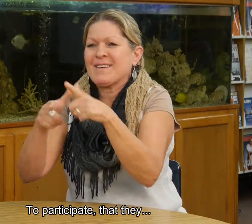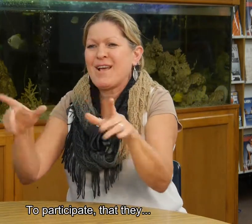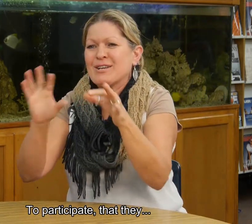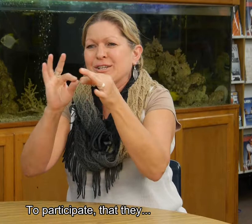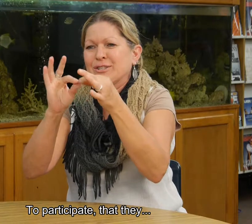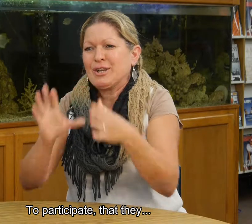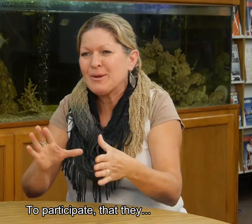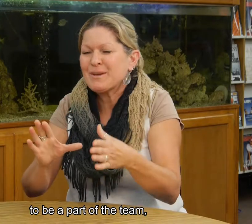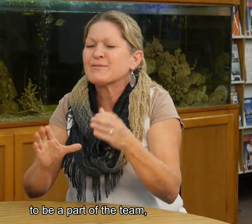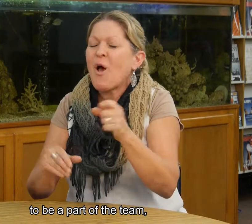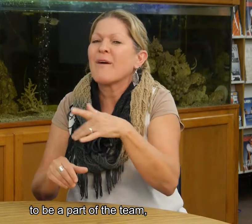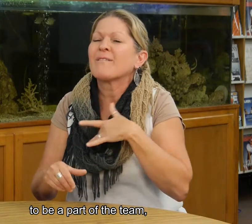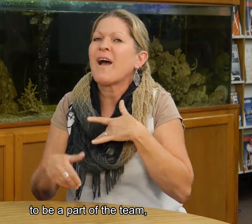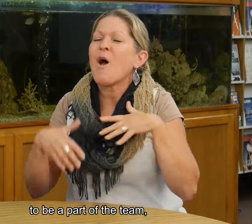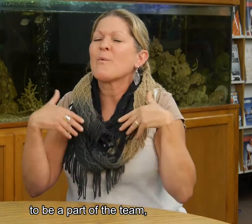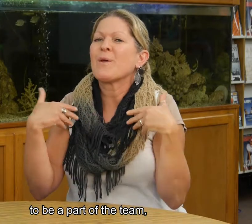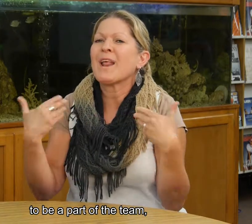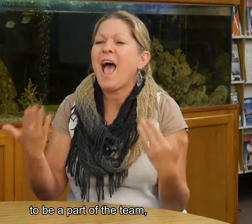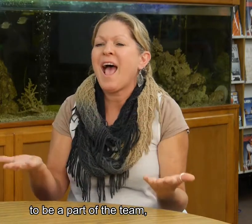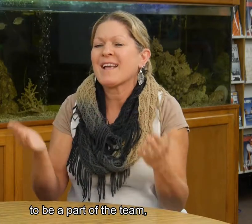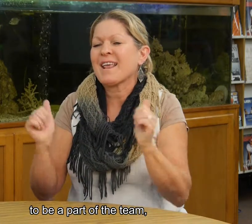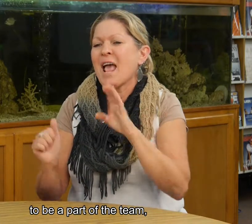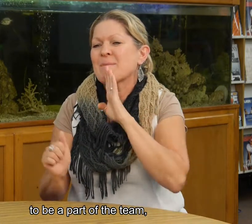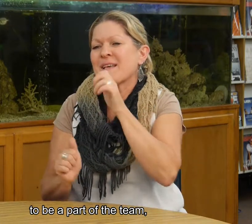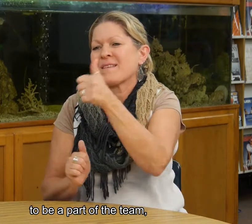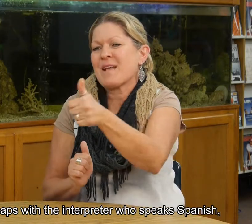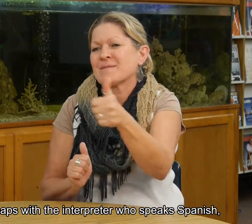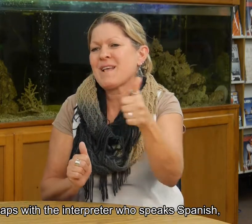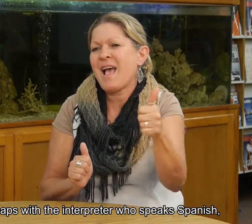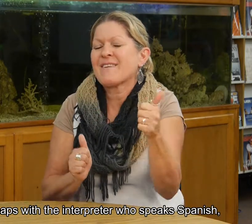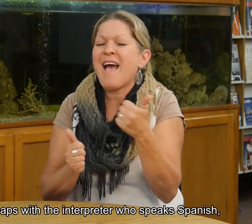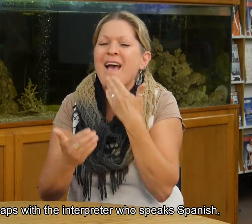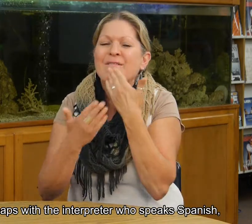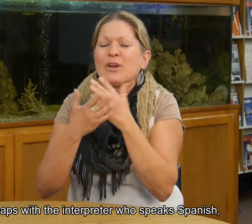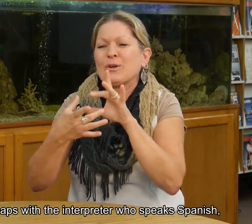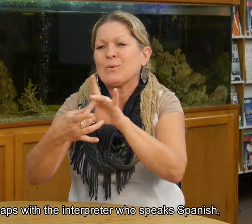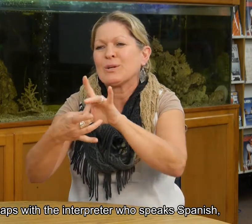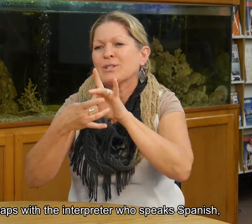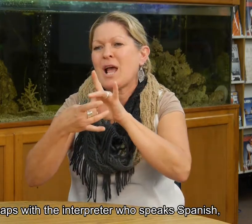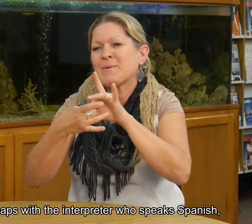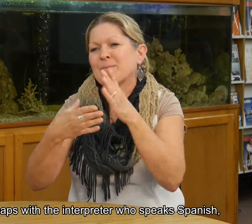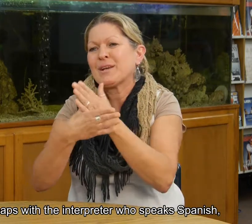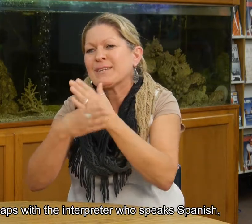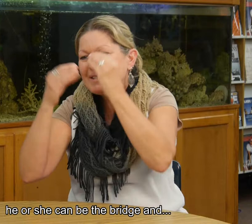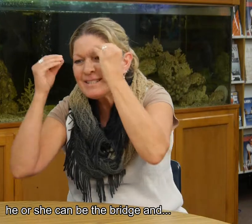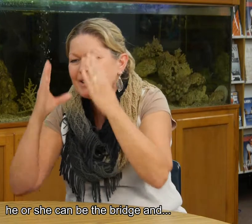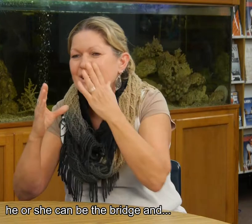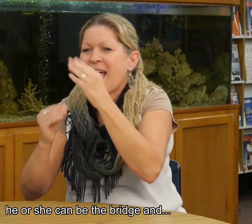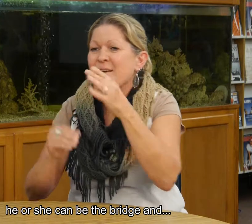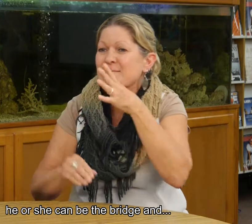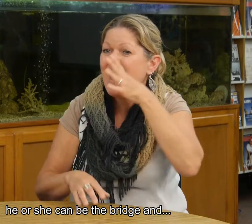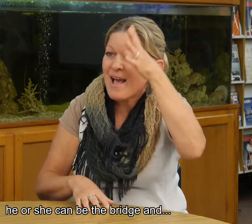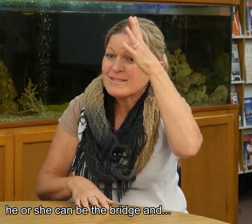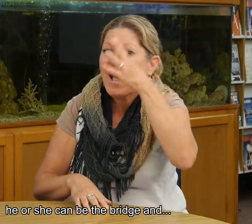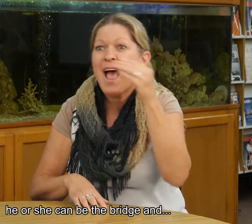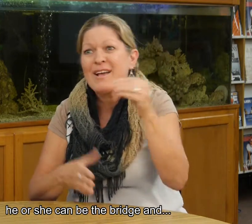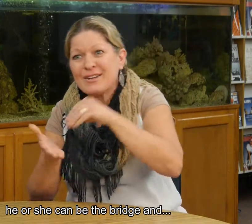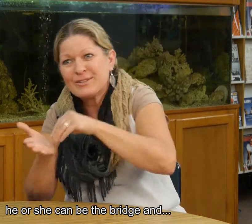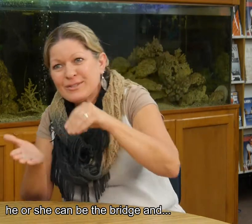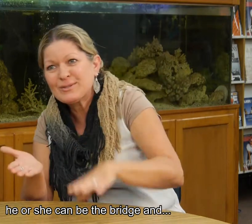sean parte del equipo, y quizás con el intérprete, que sabe español, puede, puede hacer el puente, y,